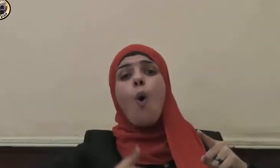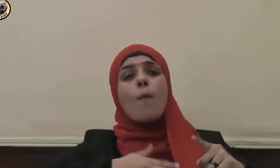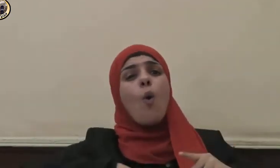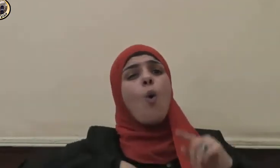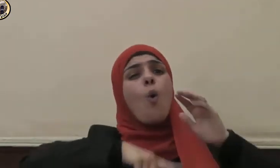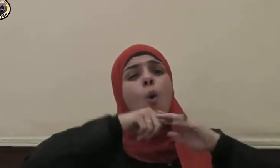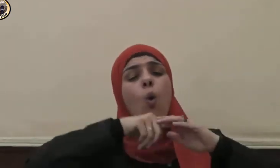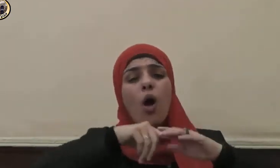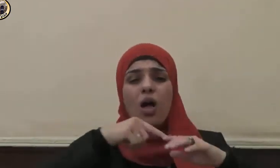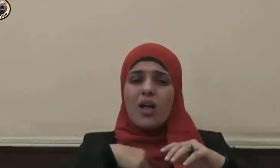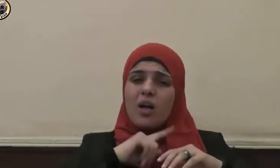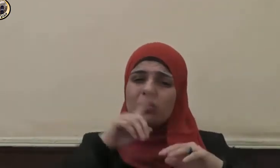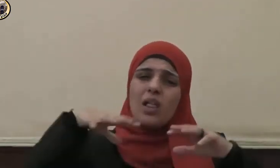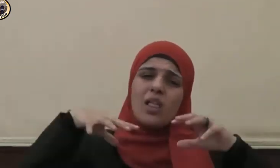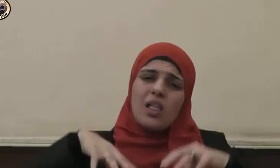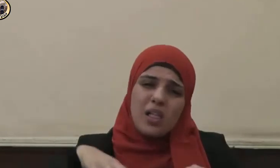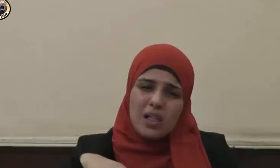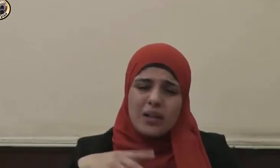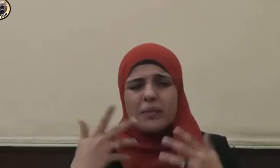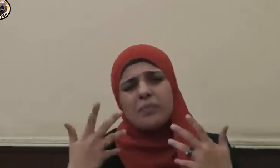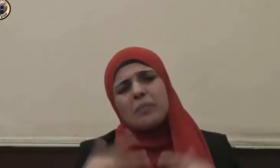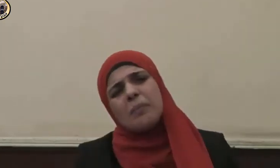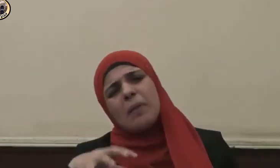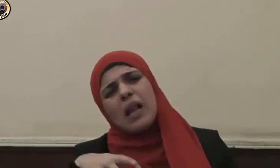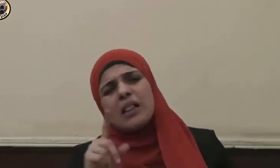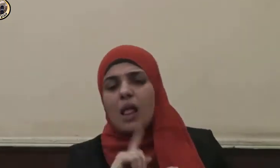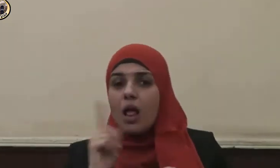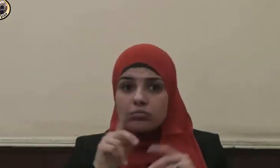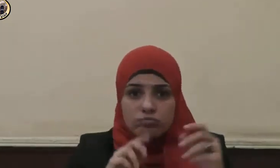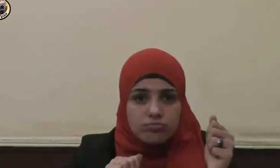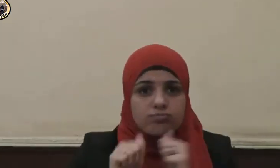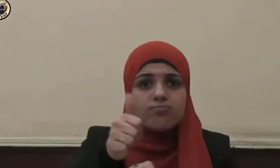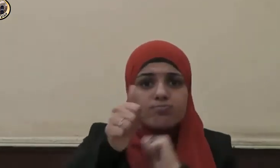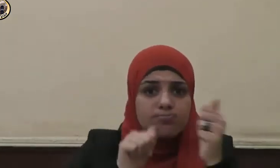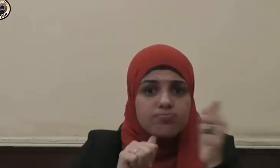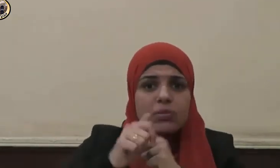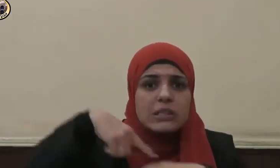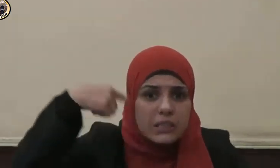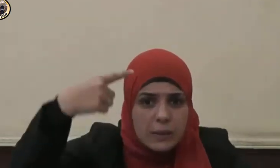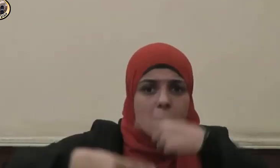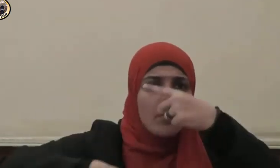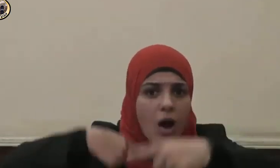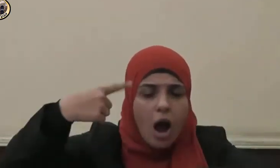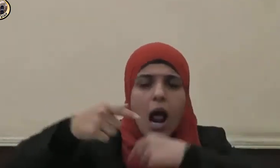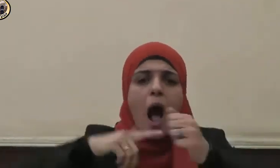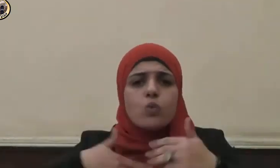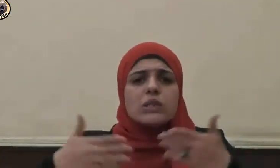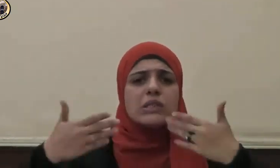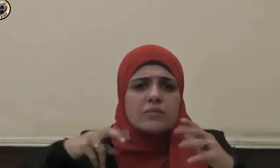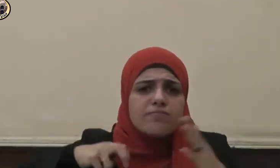ولا ركنت إلى الدعاة بل تستمر في سعيها وبحفها